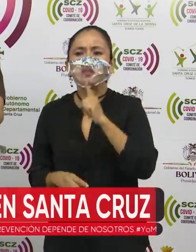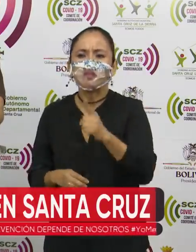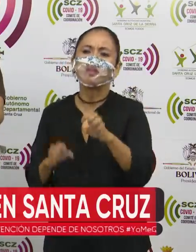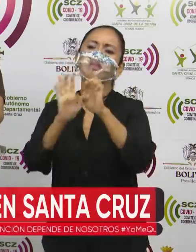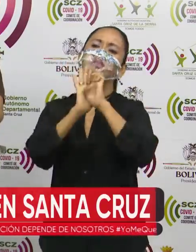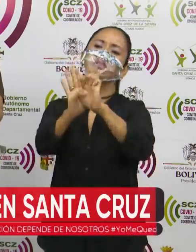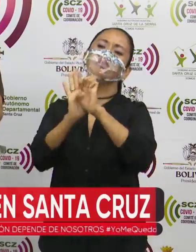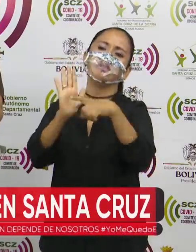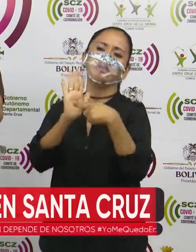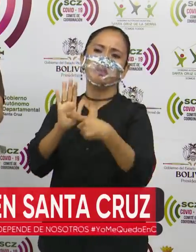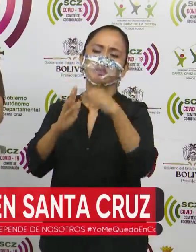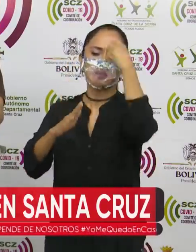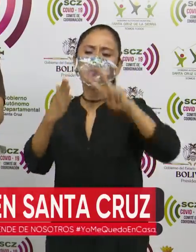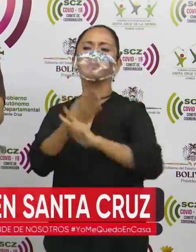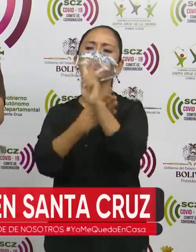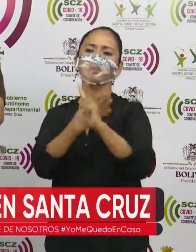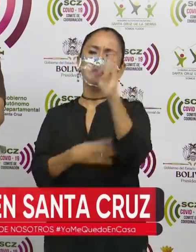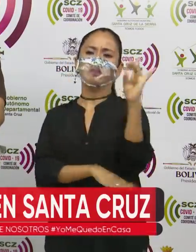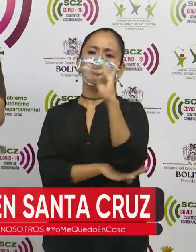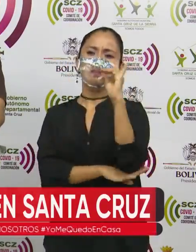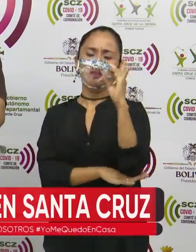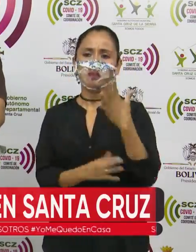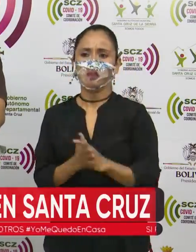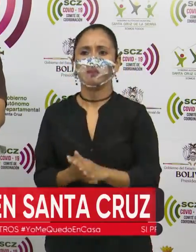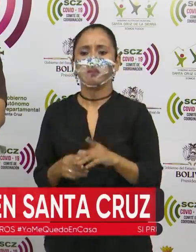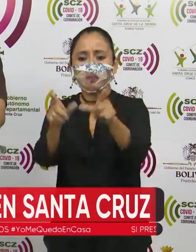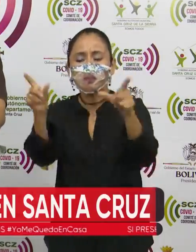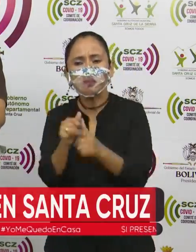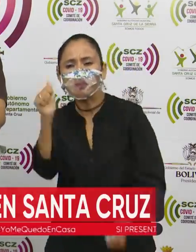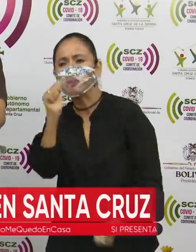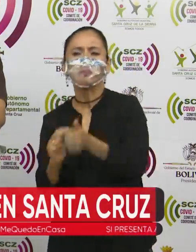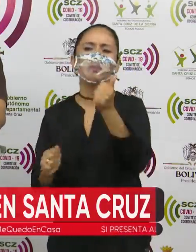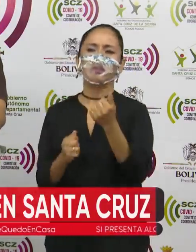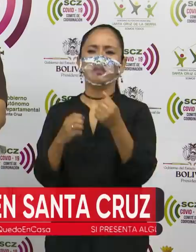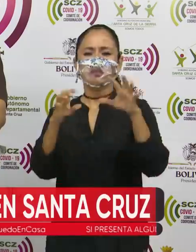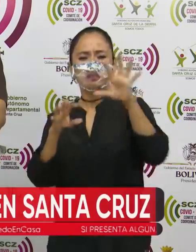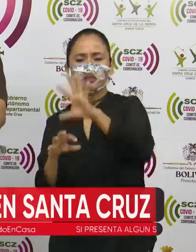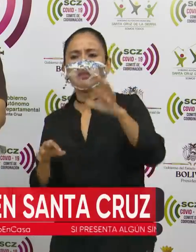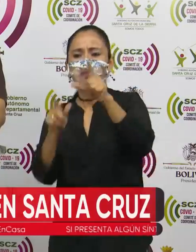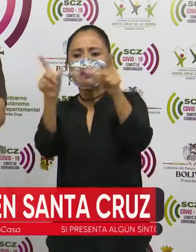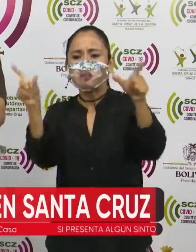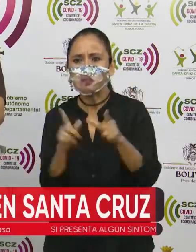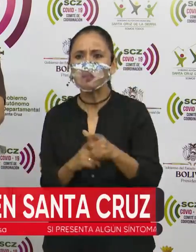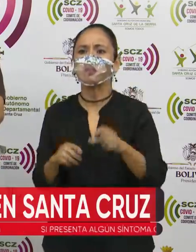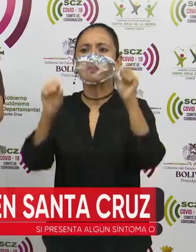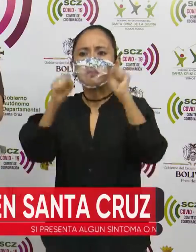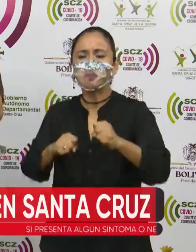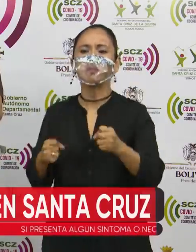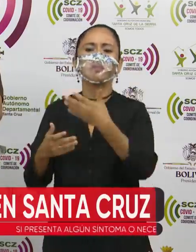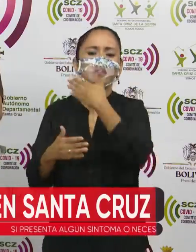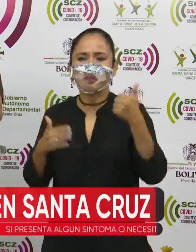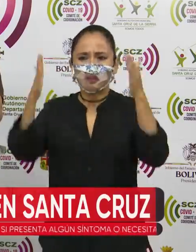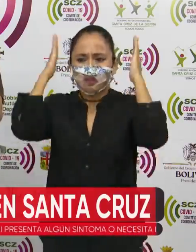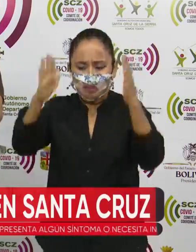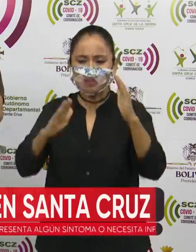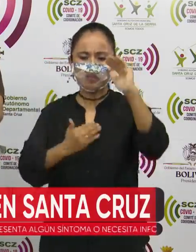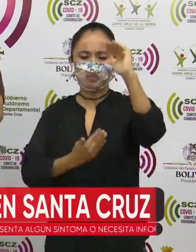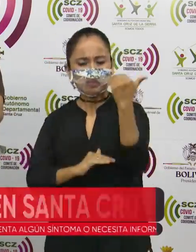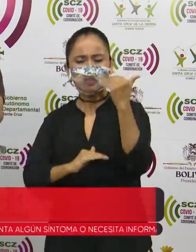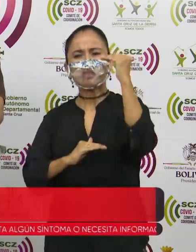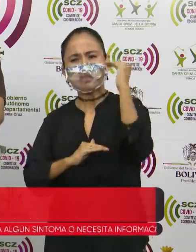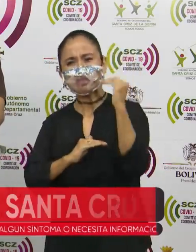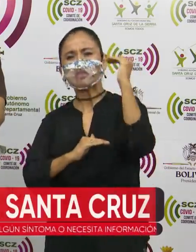ser ejemplo de prevención en el país. El lugar con más casos, pero además el lugar que pueda hacer mejor atención y contención.